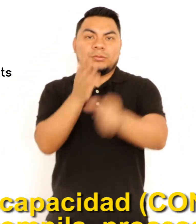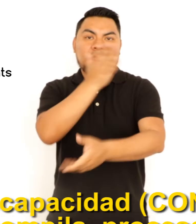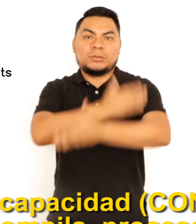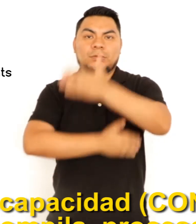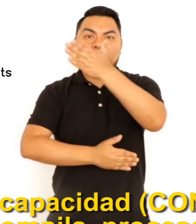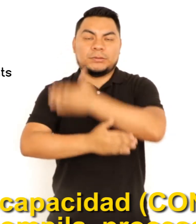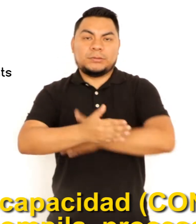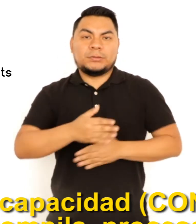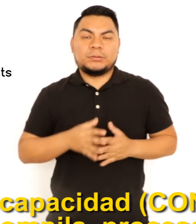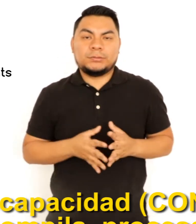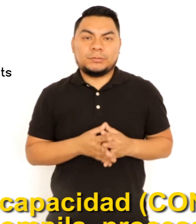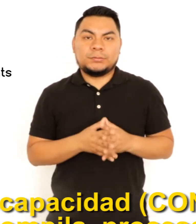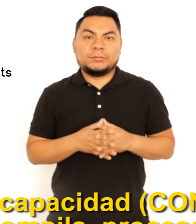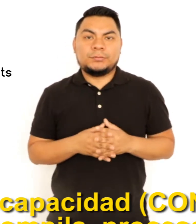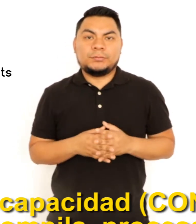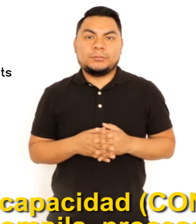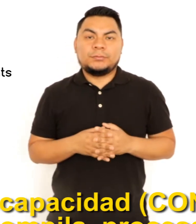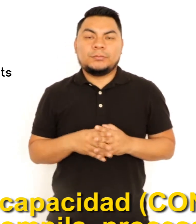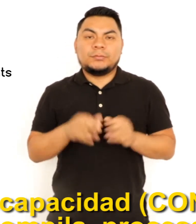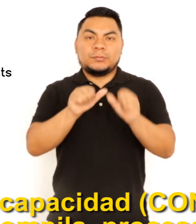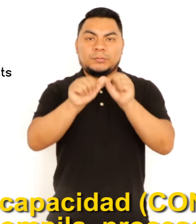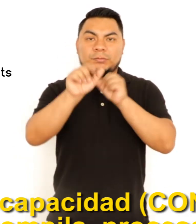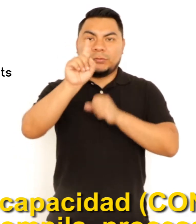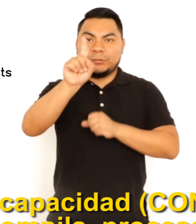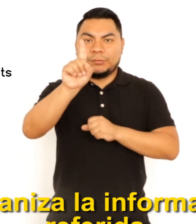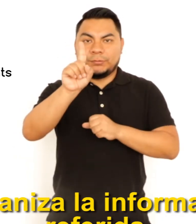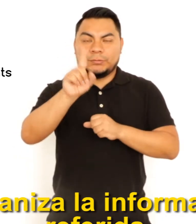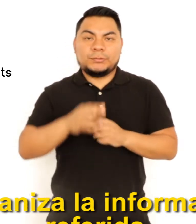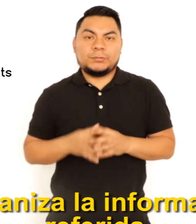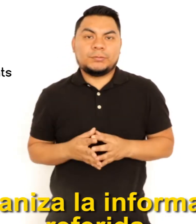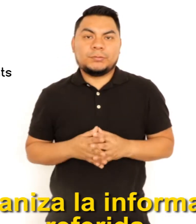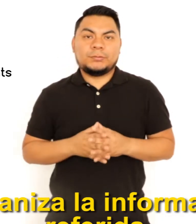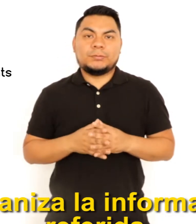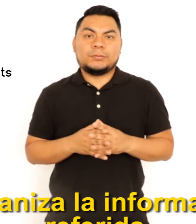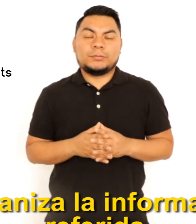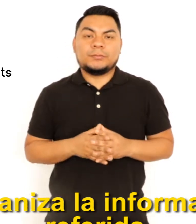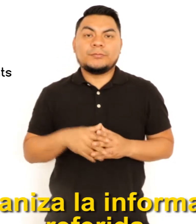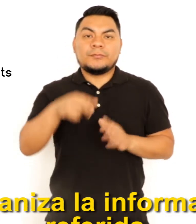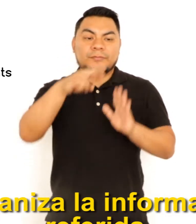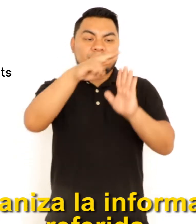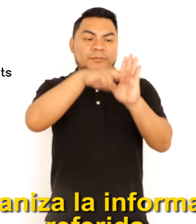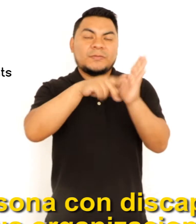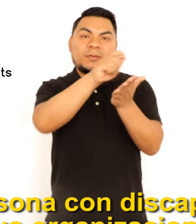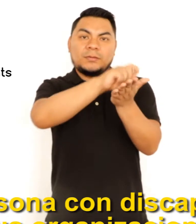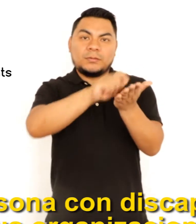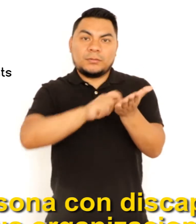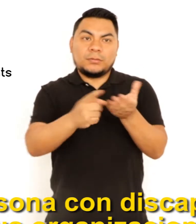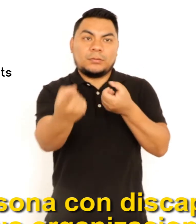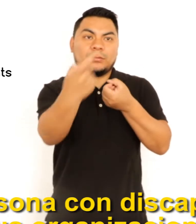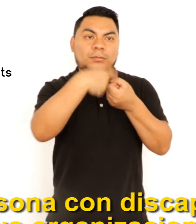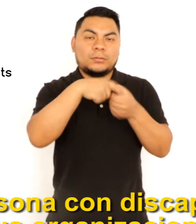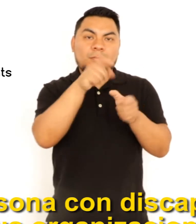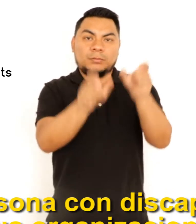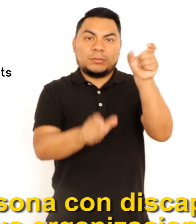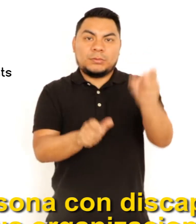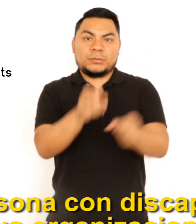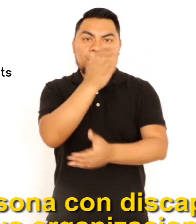CONADIS, compila, procesa y organiza la información referida a la persona con discapacidad y sus